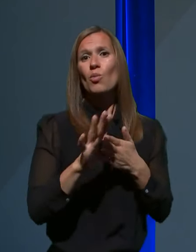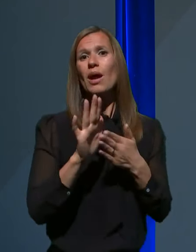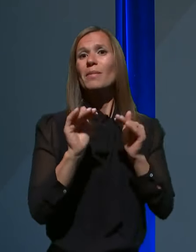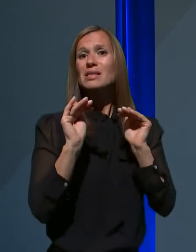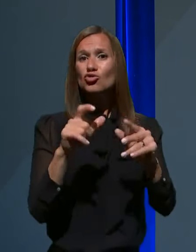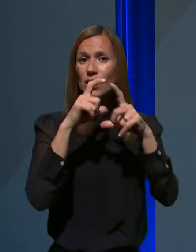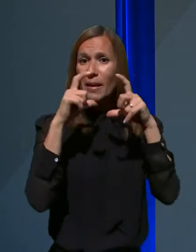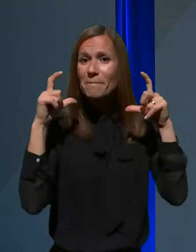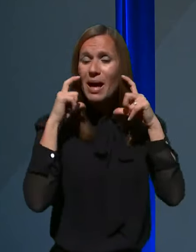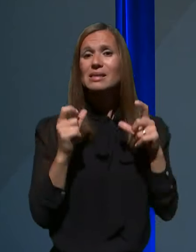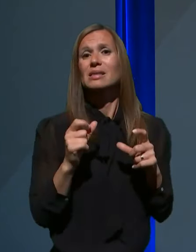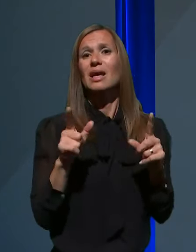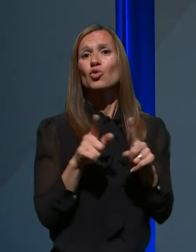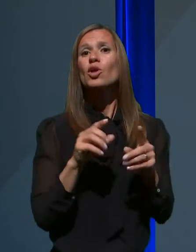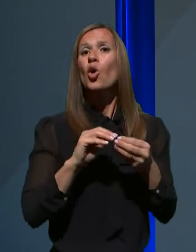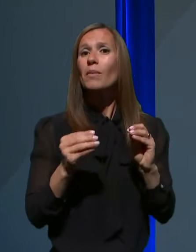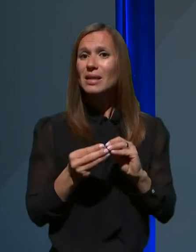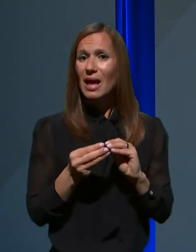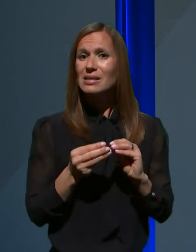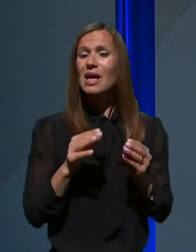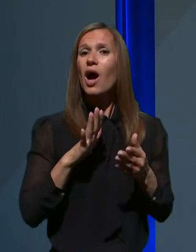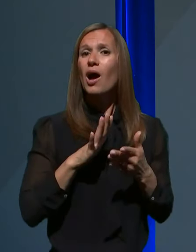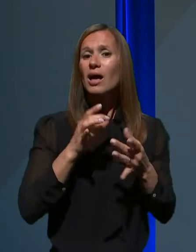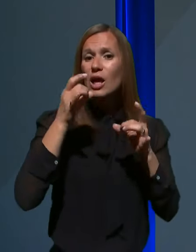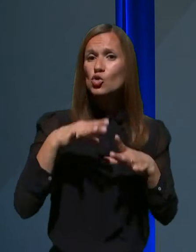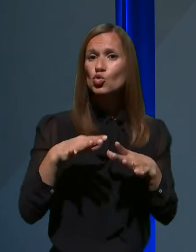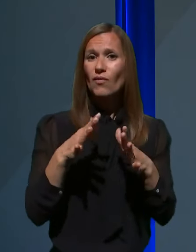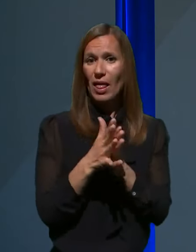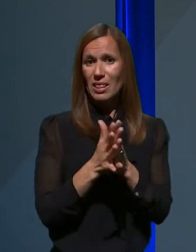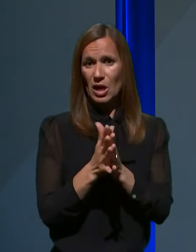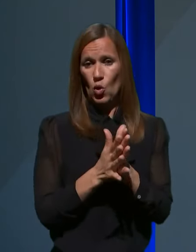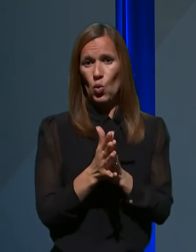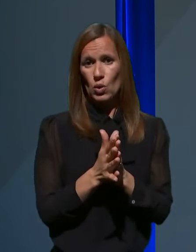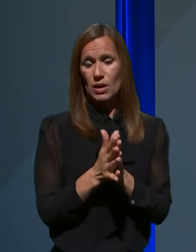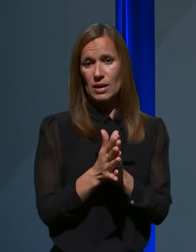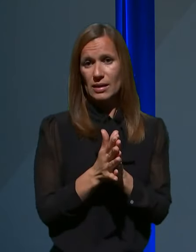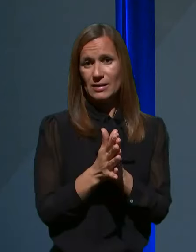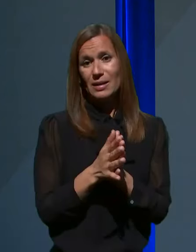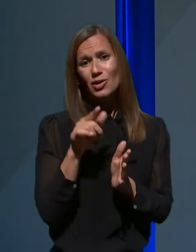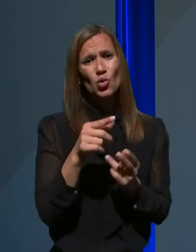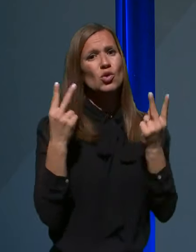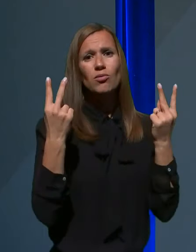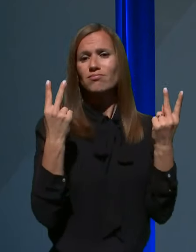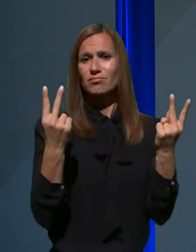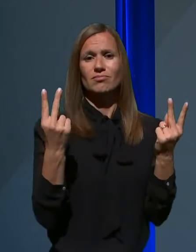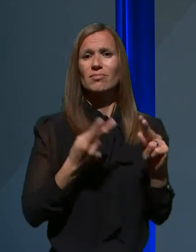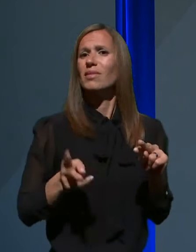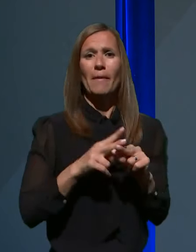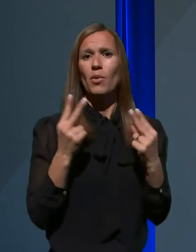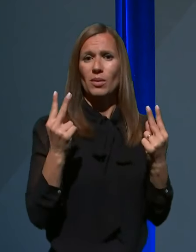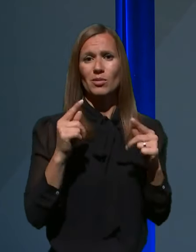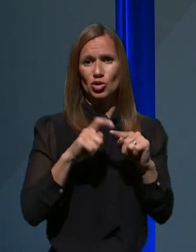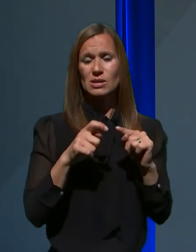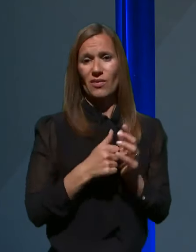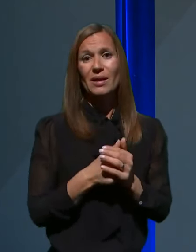kombinaciji z uporabo, z razkuževanjem rok in to sta ključna dejavnika. In ta